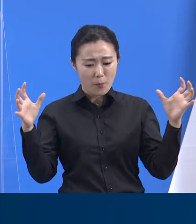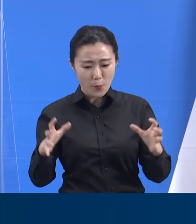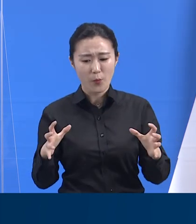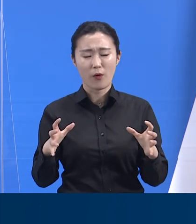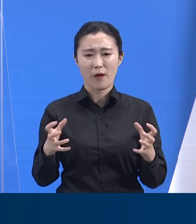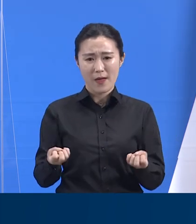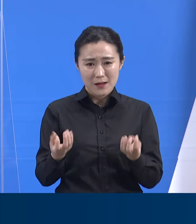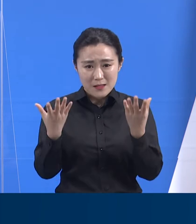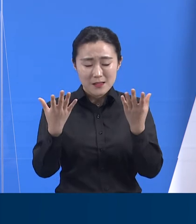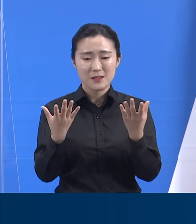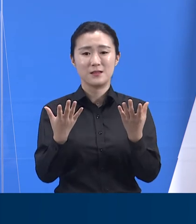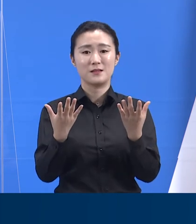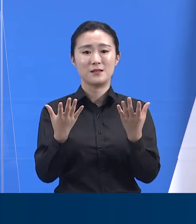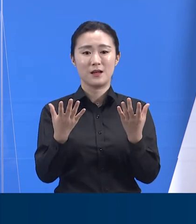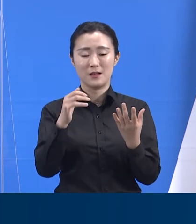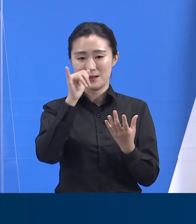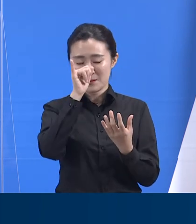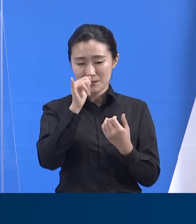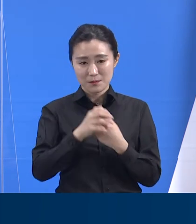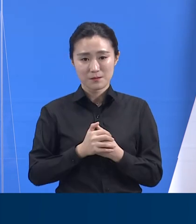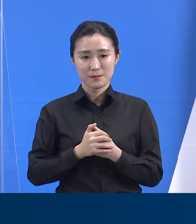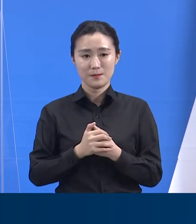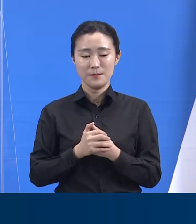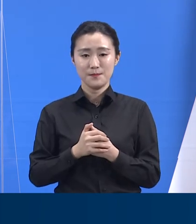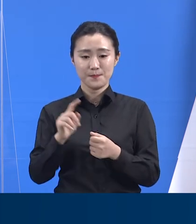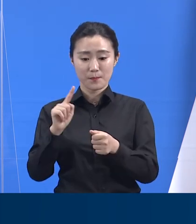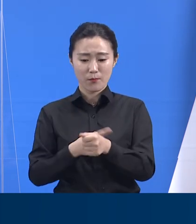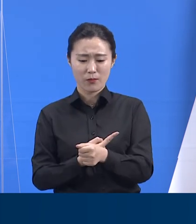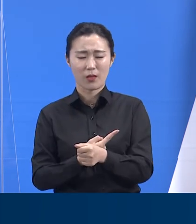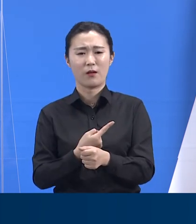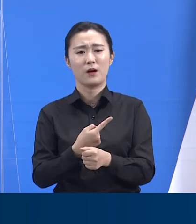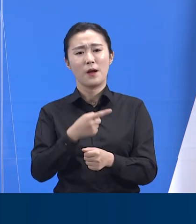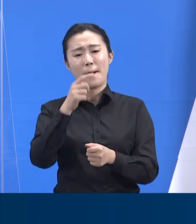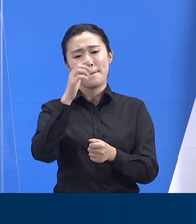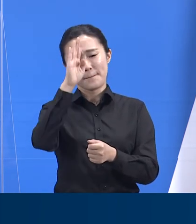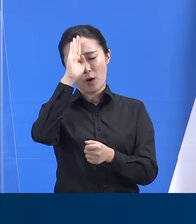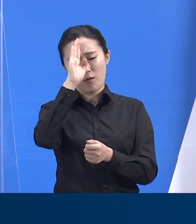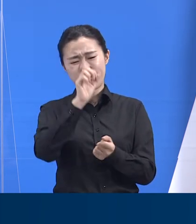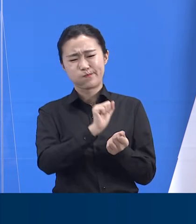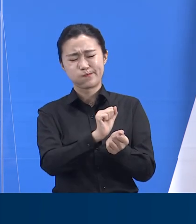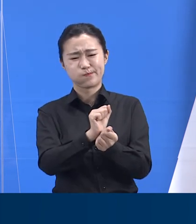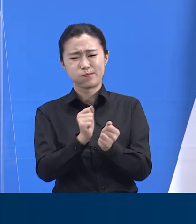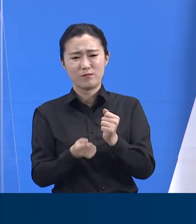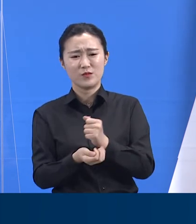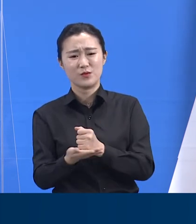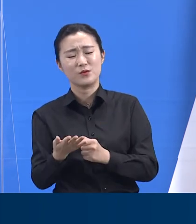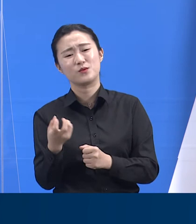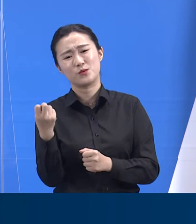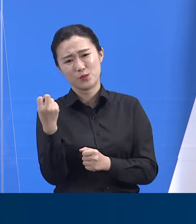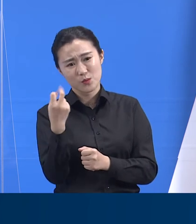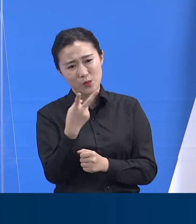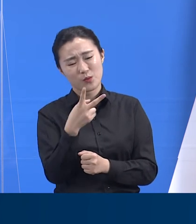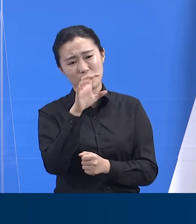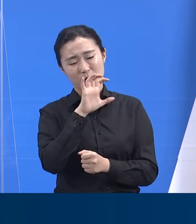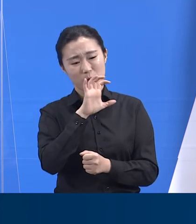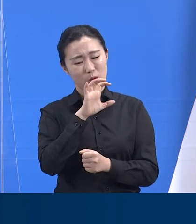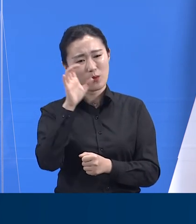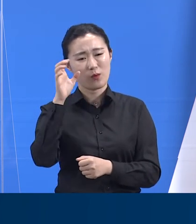하지만 코로나19 팬데믹을 겪으며 사회가 감수하고 있는 다양한 피해의 총량을 생각할 때